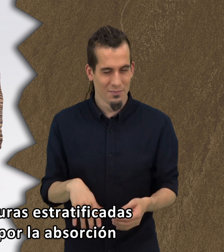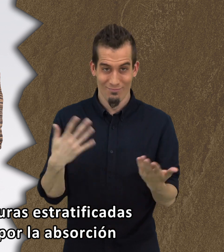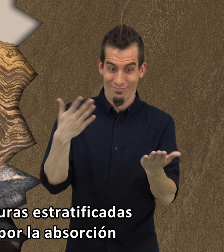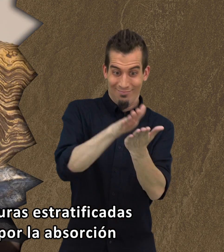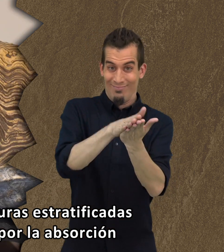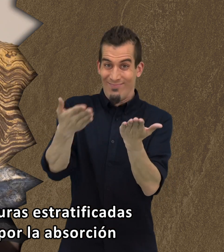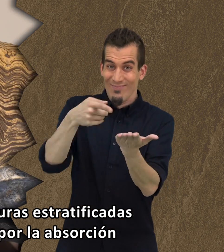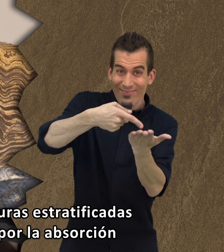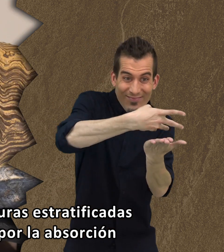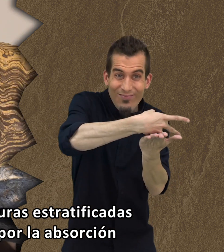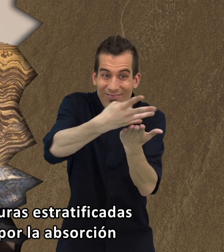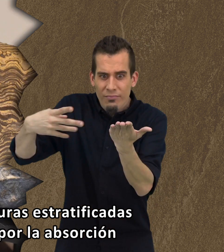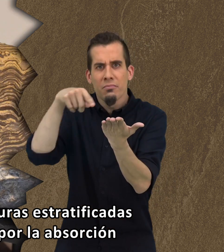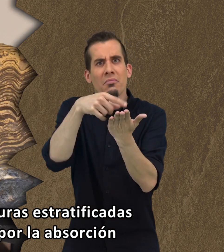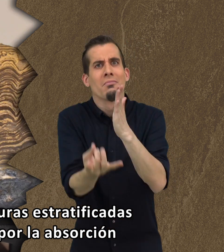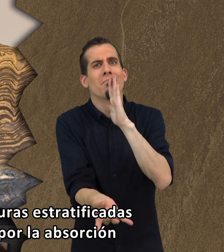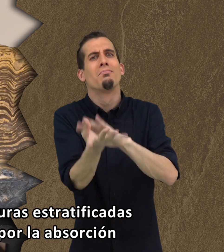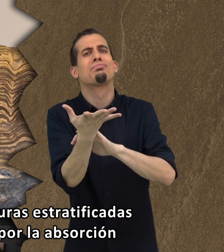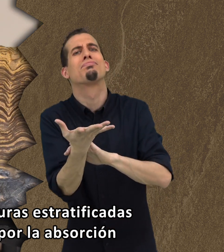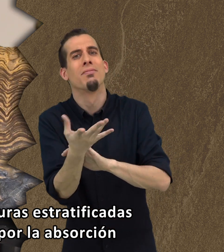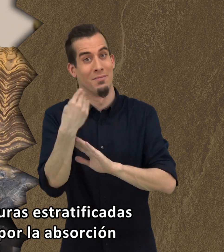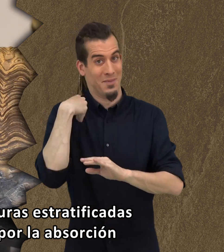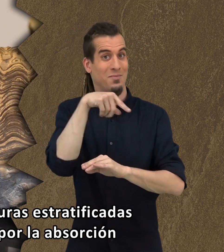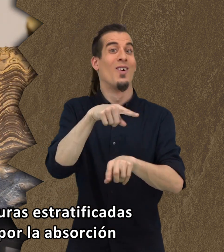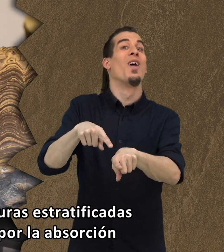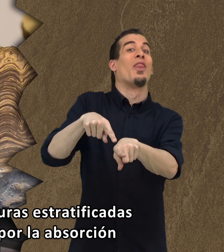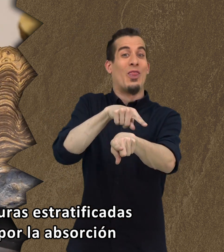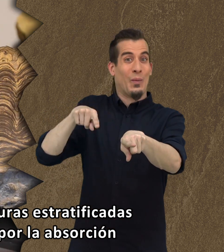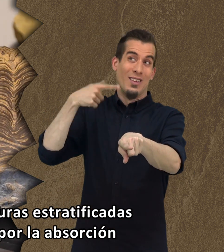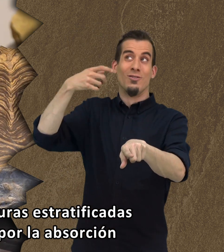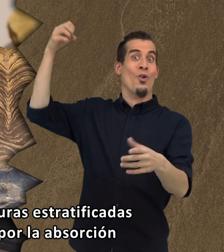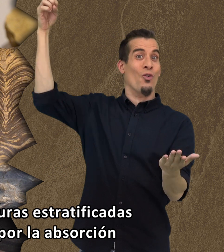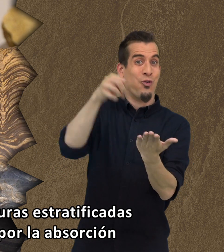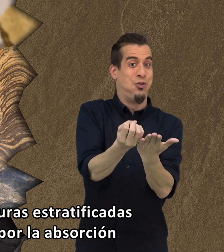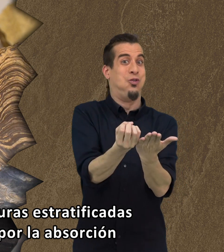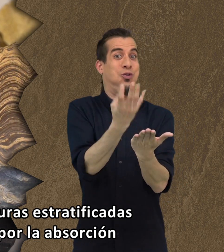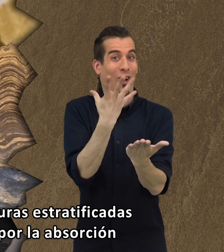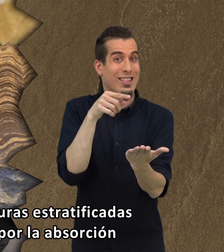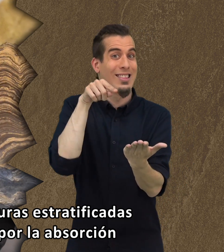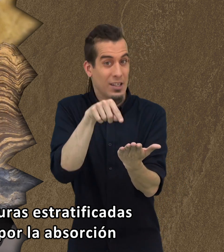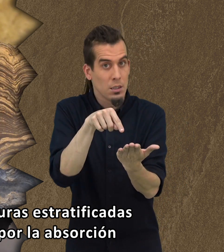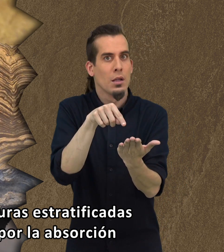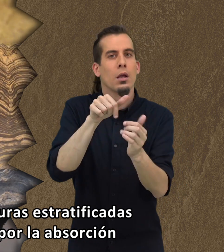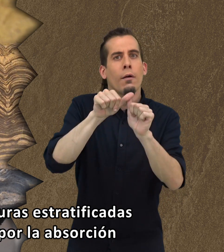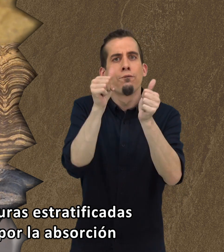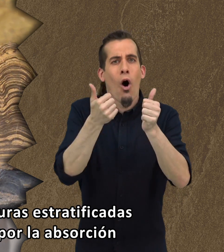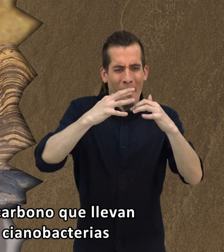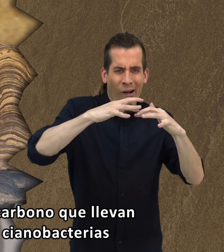Estas estructuras estratificadas se forman por la absorción y fijación de carbono que llevan a cabo las